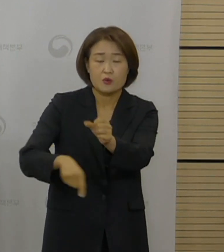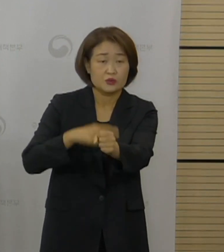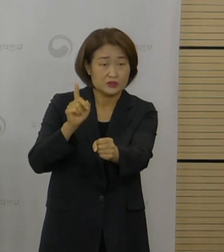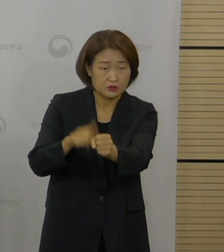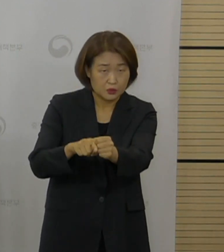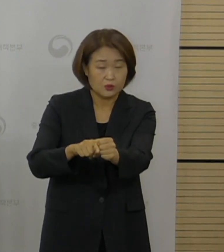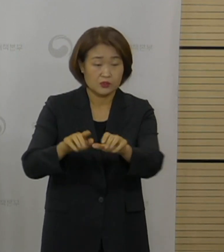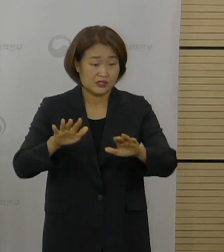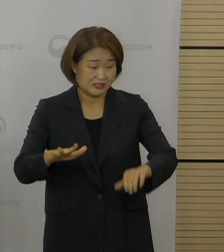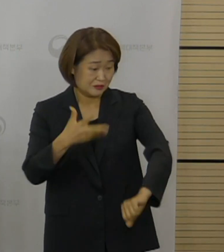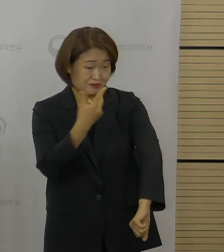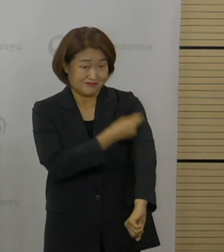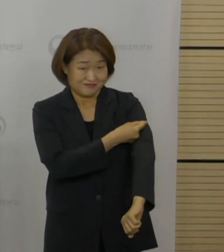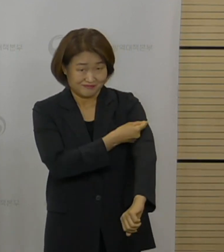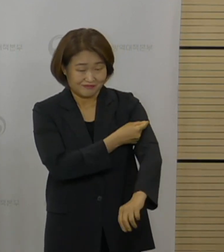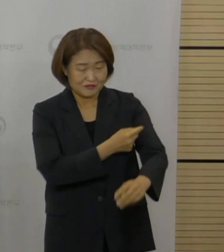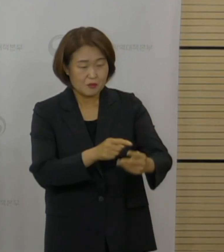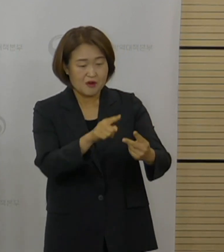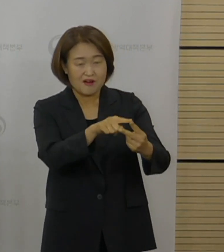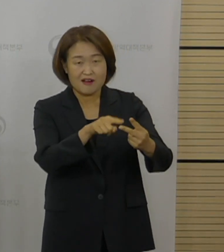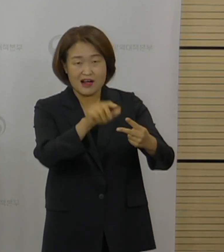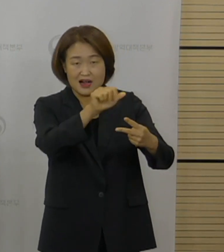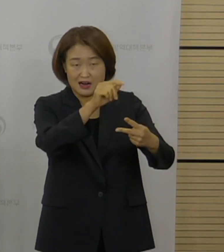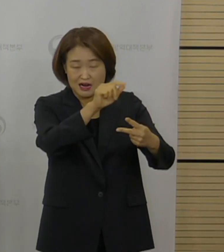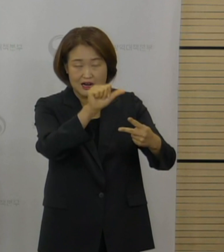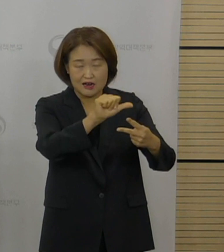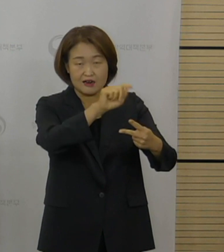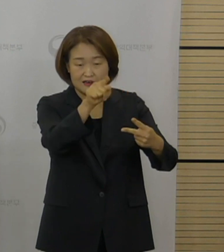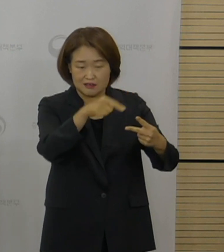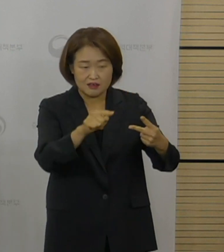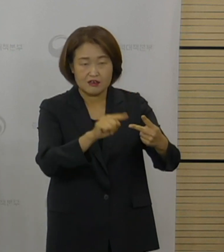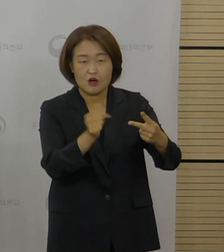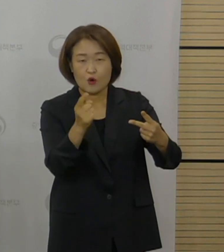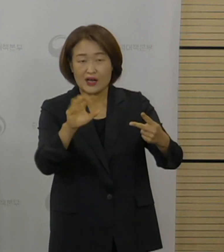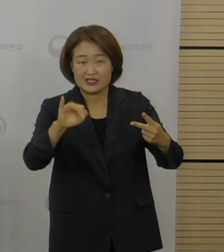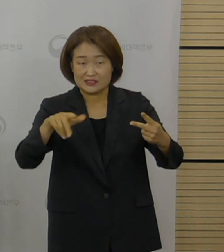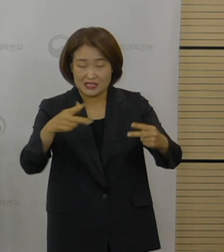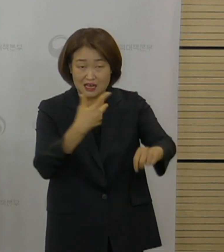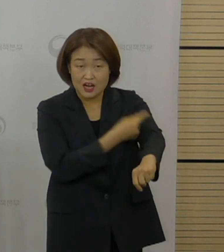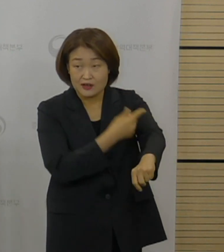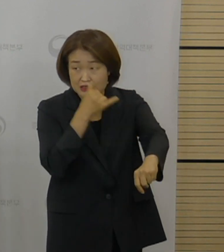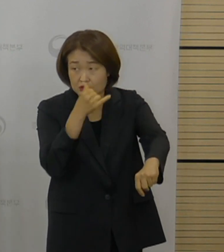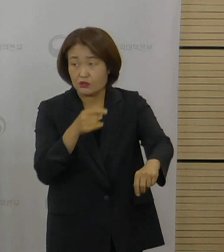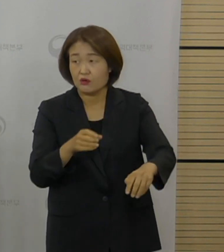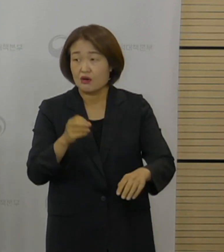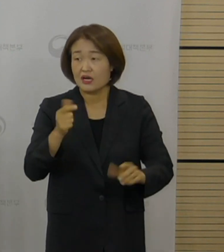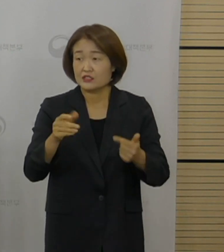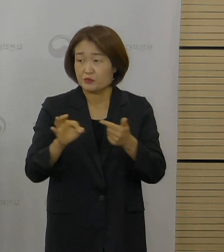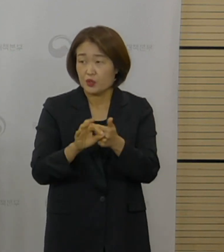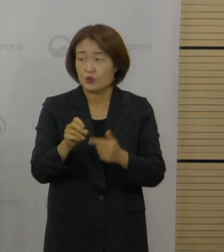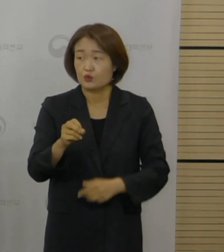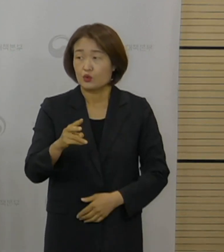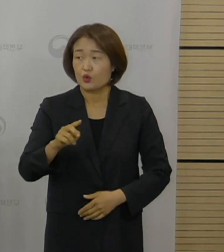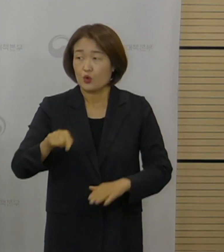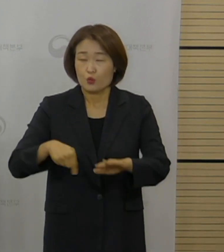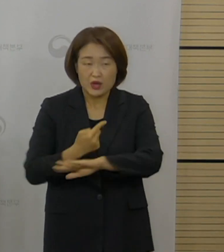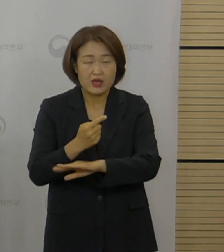부스터 접종 방안 추가 접종 방안도 고려하는 방안이 어느 정도 검토가 됐는지 궁금하다는 질문이 있습니다.